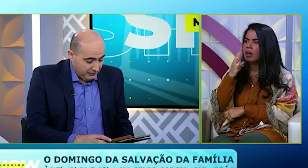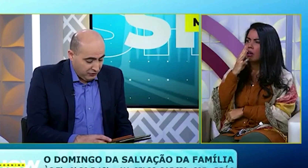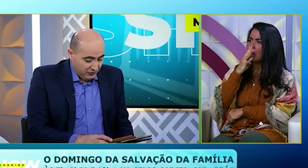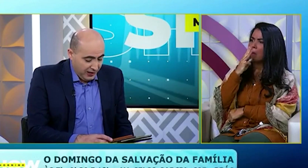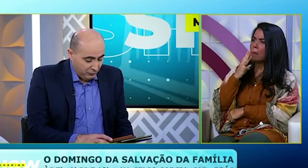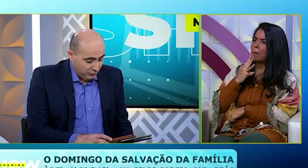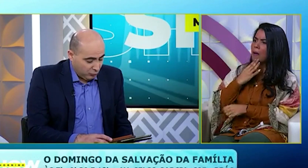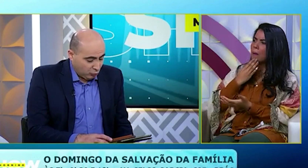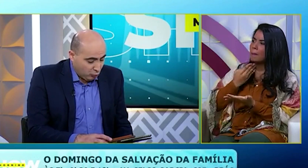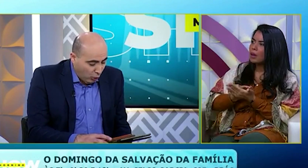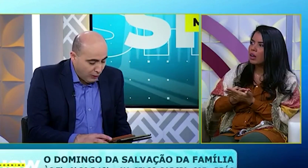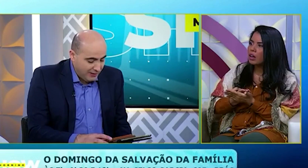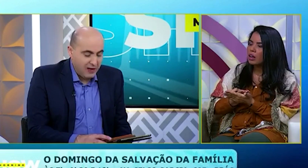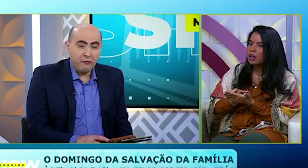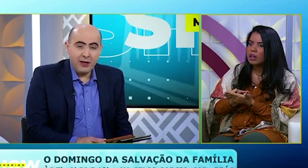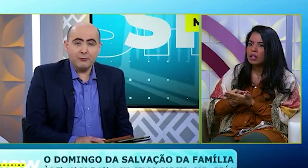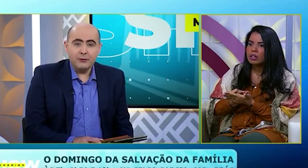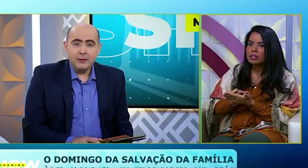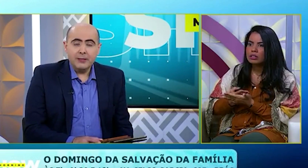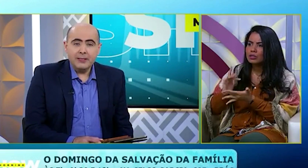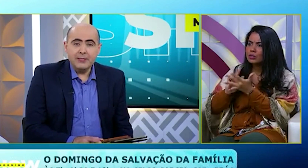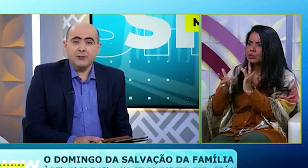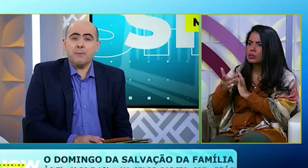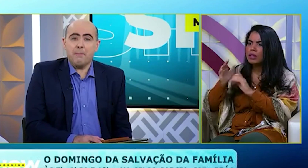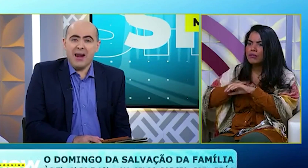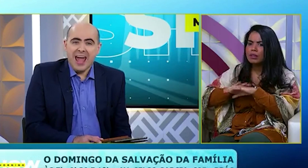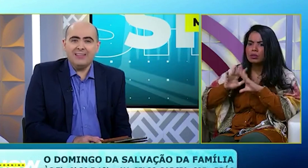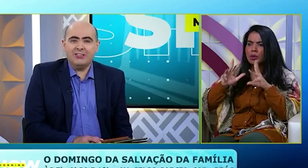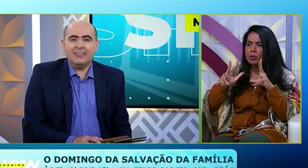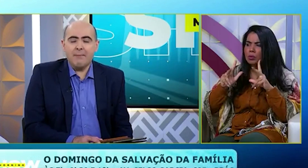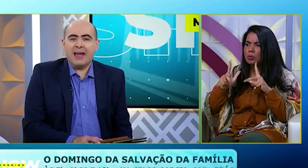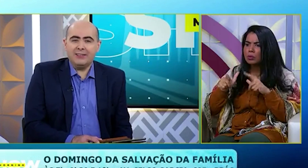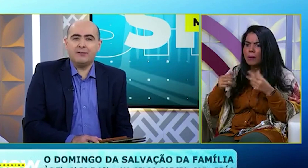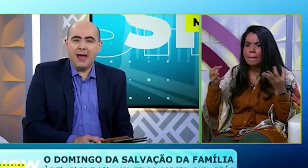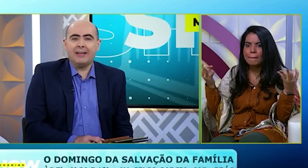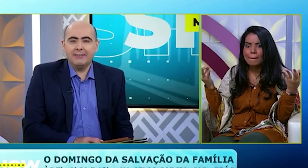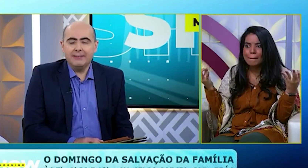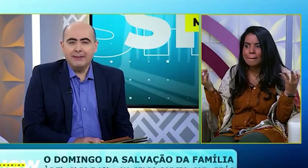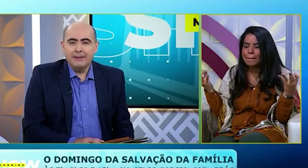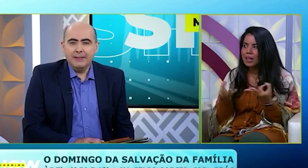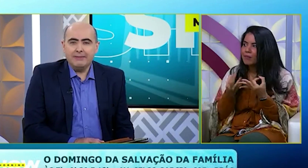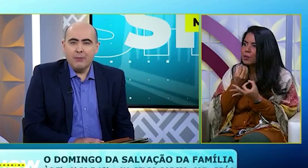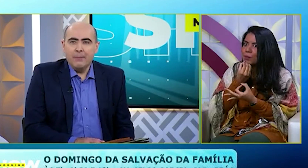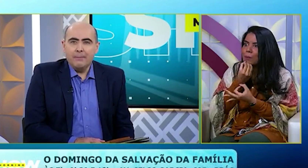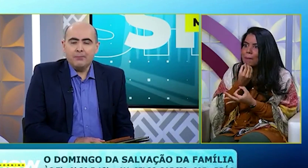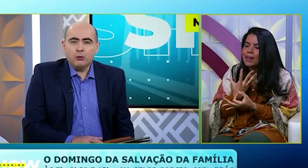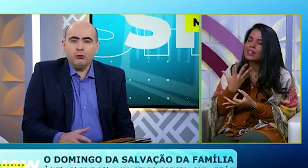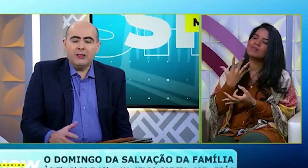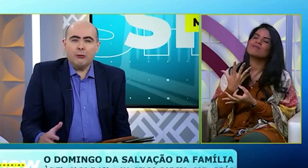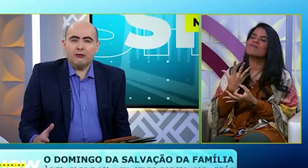Dizendo Tudo ele tem feito Esplendidamente bem. Então,